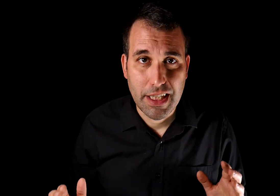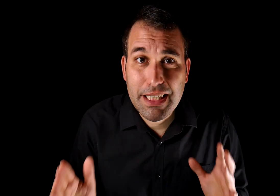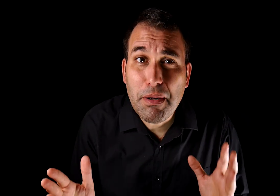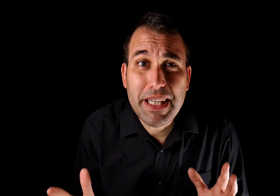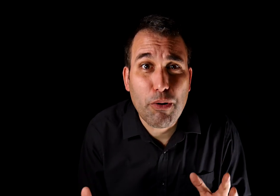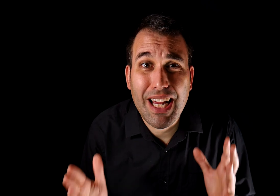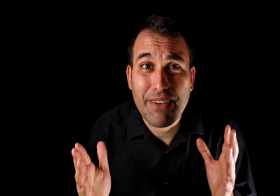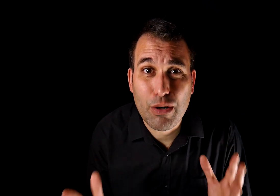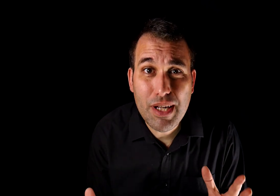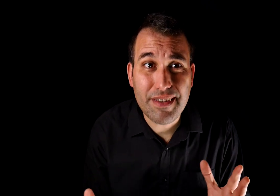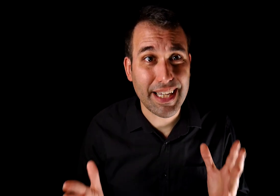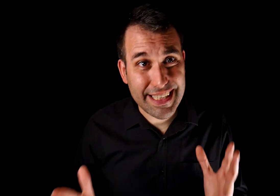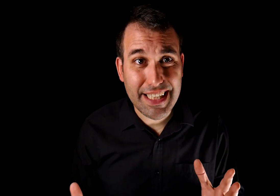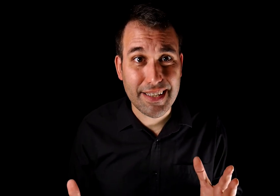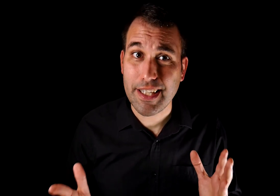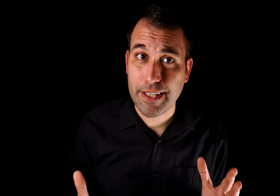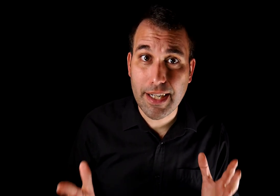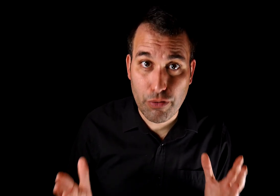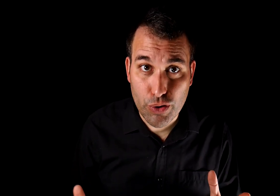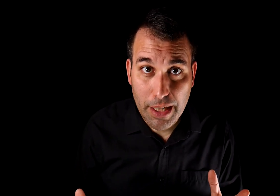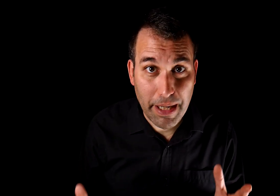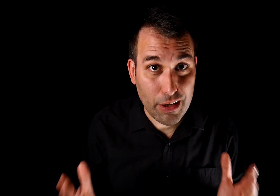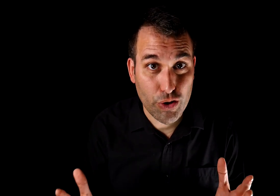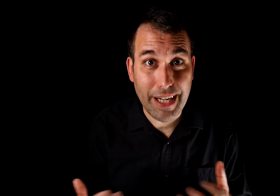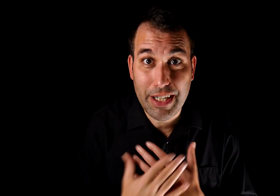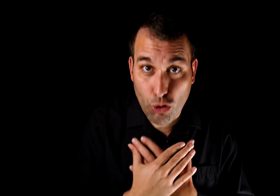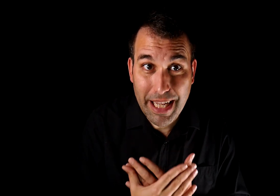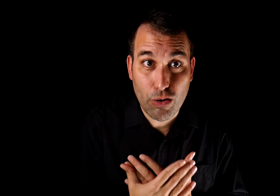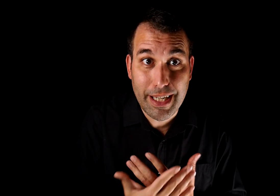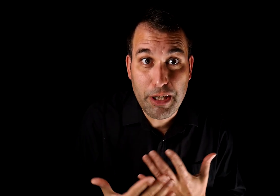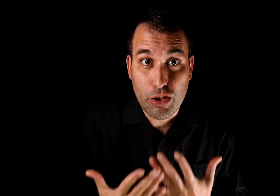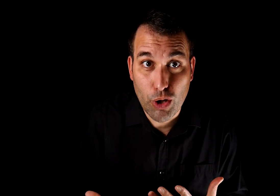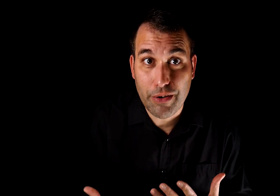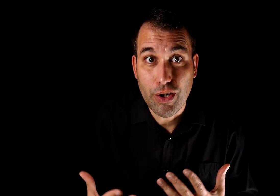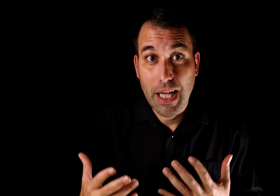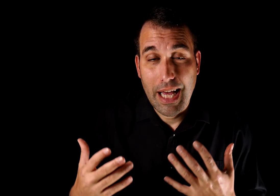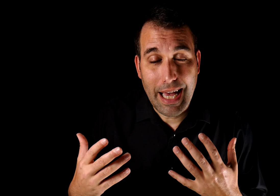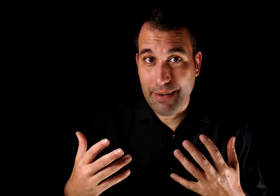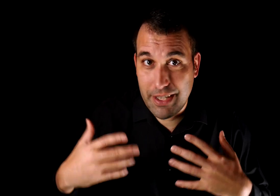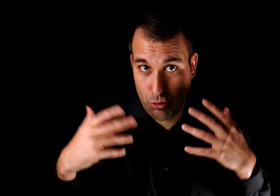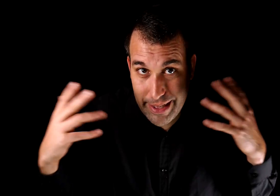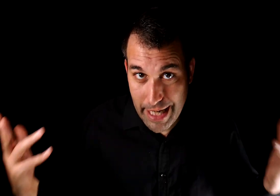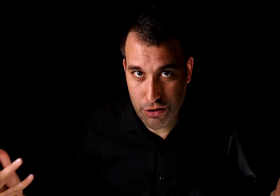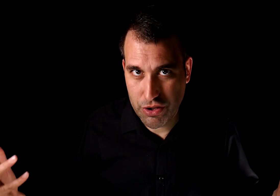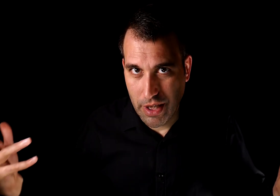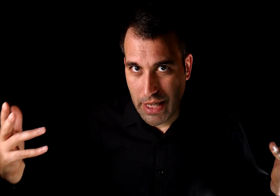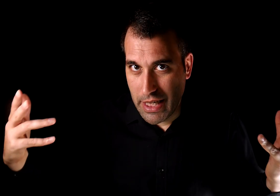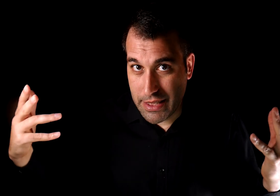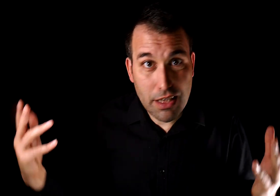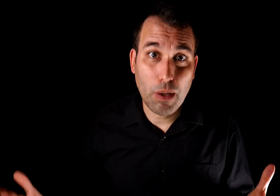Simplemente porque la vergüenza que sienten que tendrían que afrontar para reconocer haber tomado el camino equivocado, a veces durante años, se les